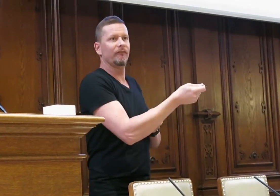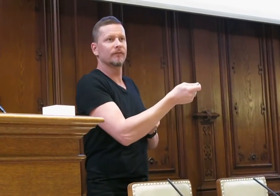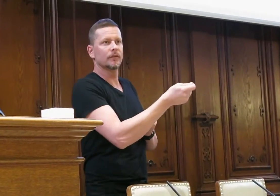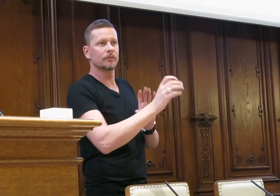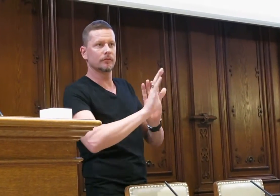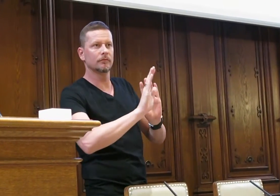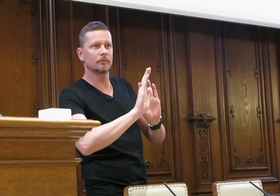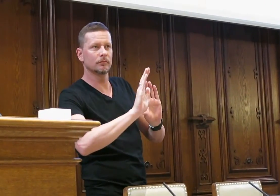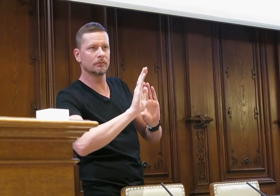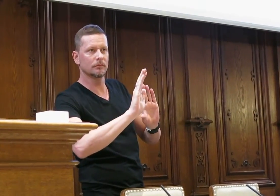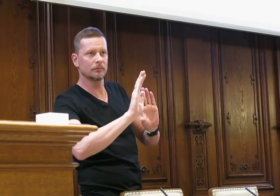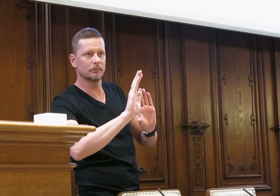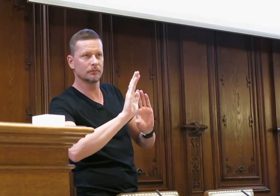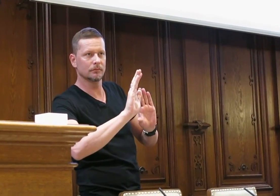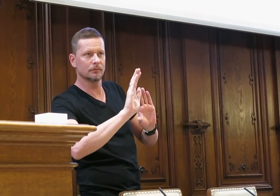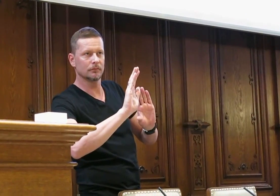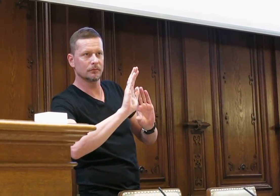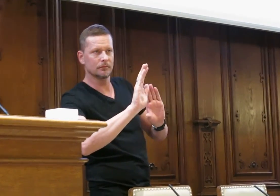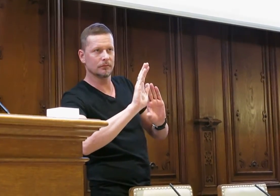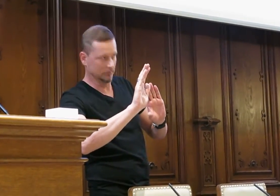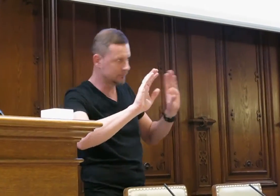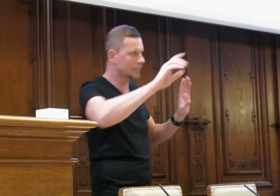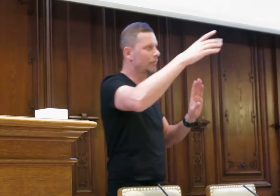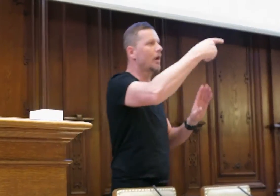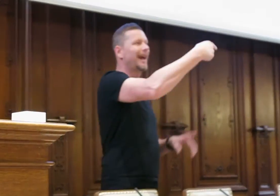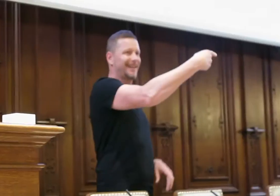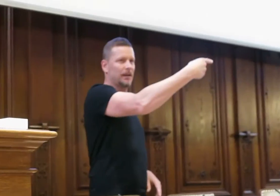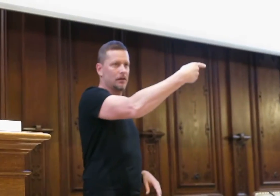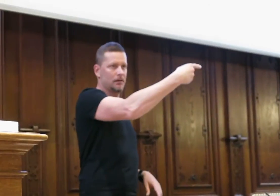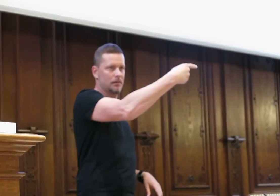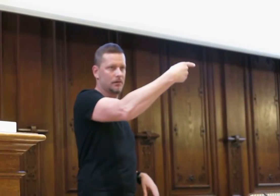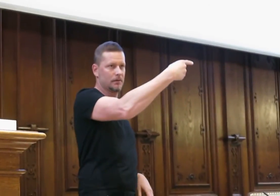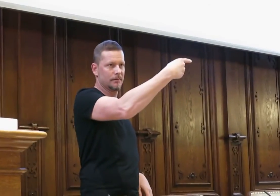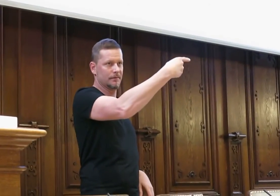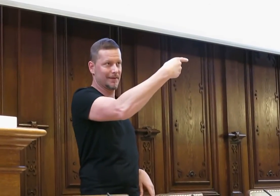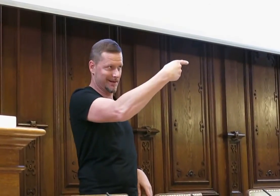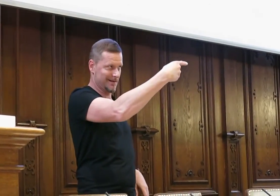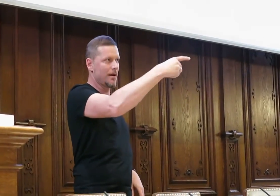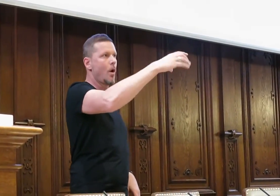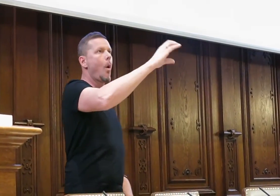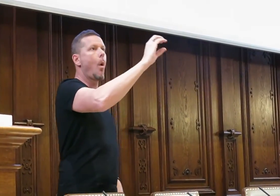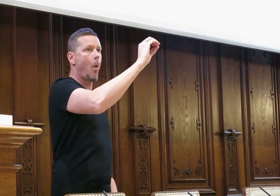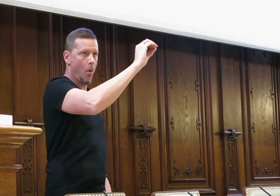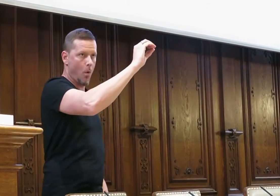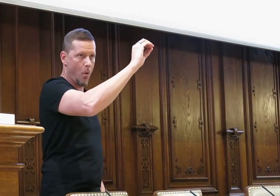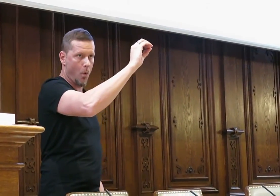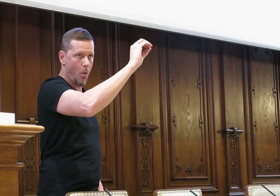Ich buchstabiere zum Beispiel das Wort Golf. Das wäre das E, das O,